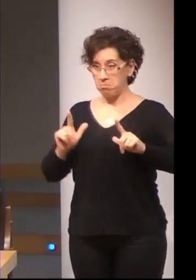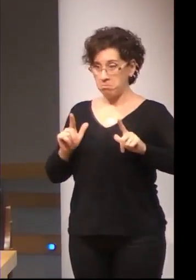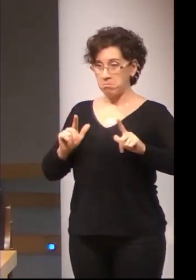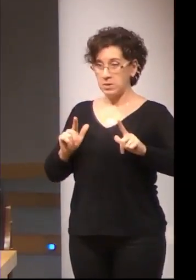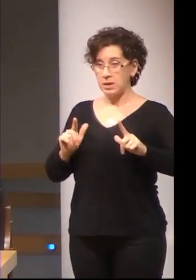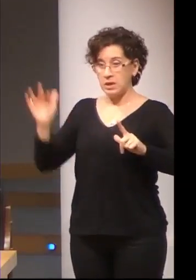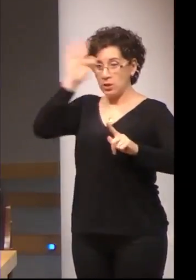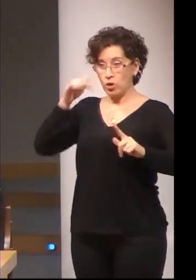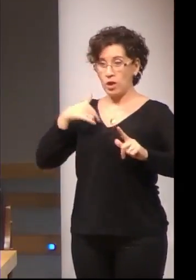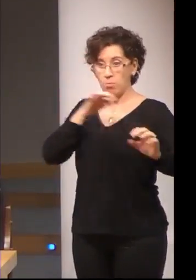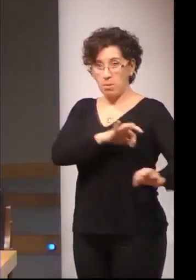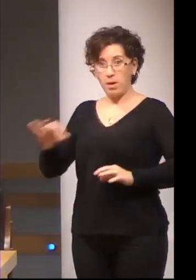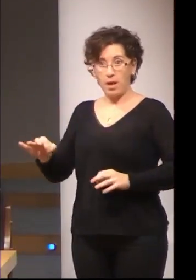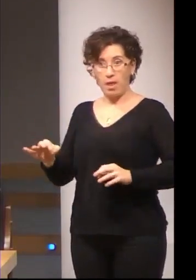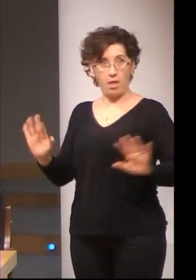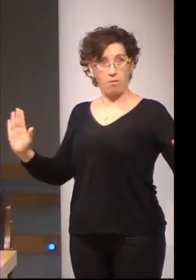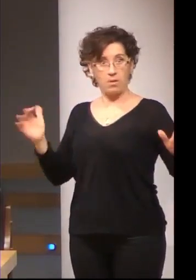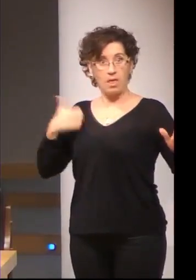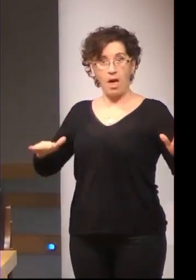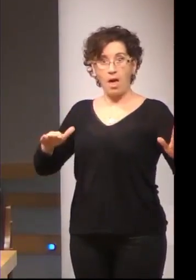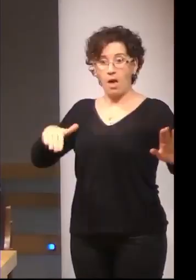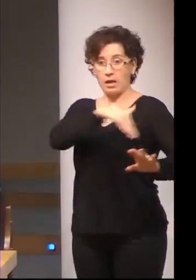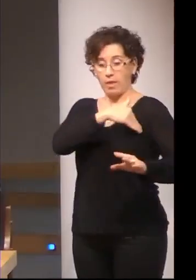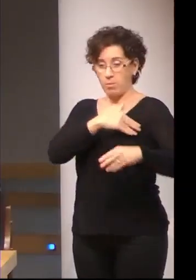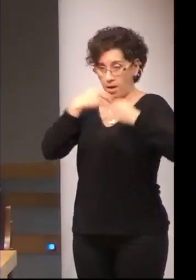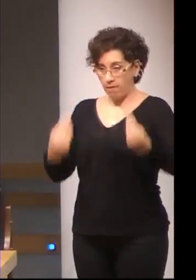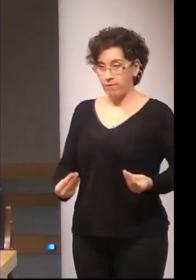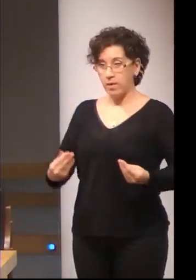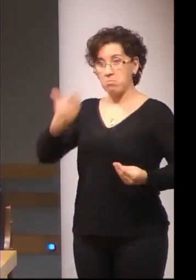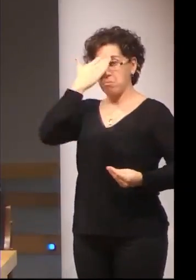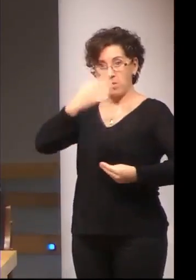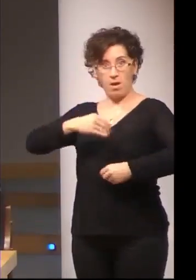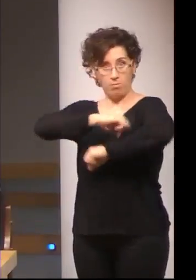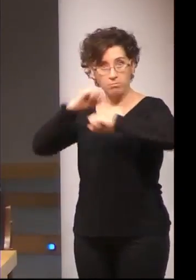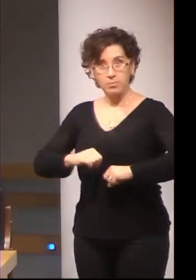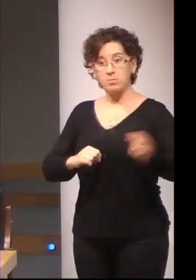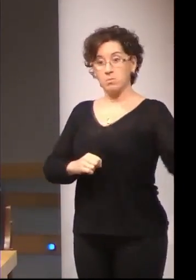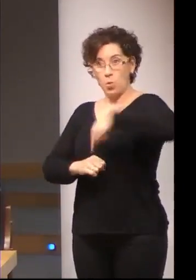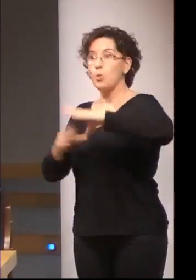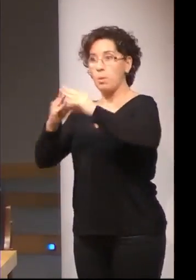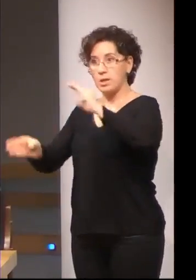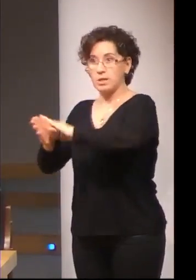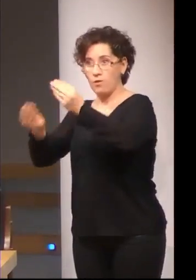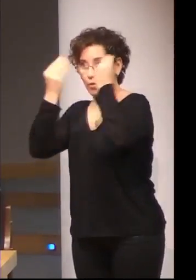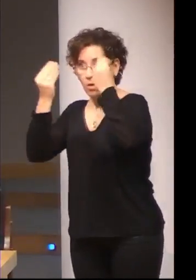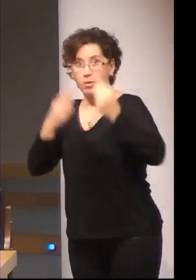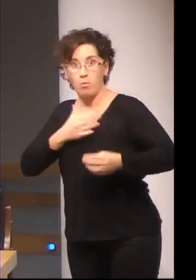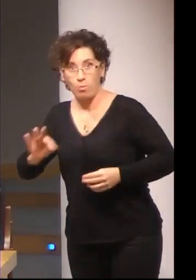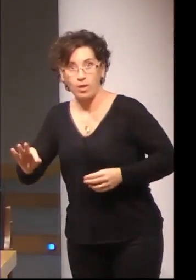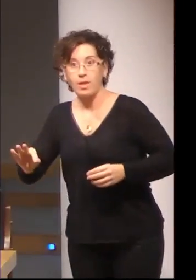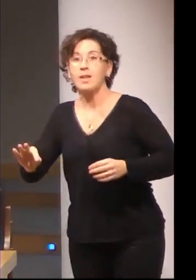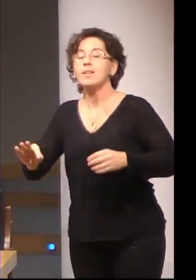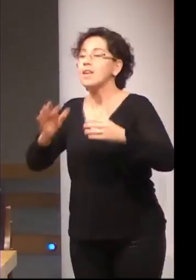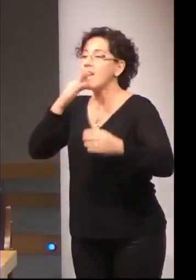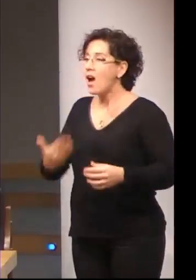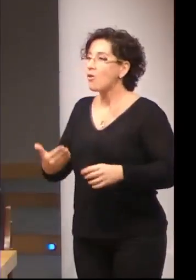y emocionalmente para venir a la universidad y seguir formándose y su situación educativa actual hoy bueno pues